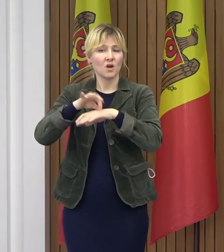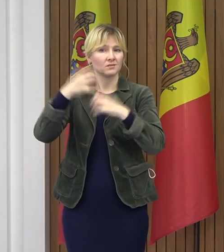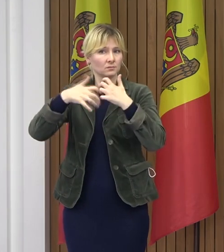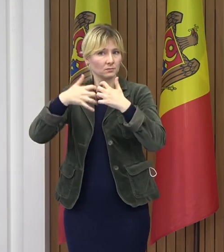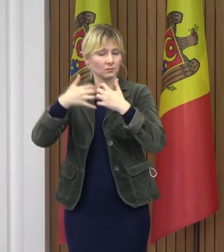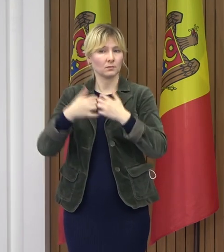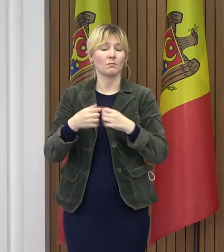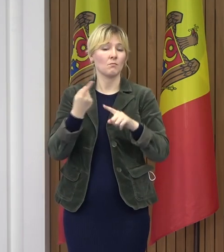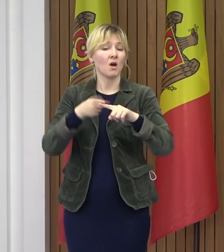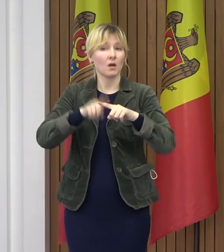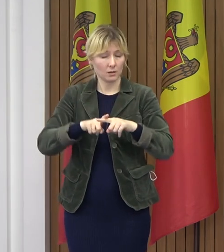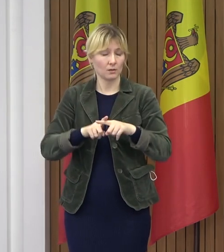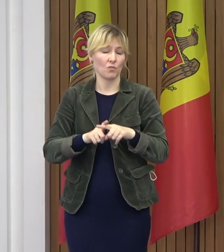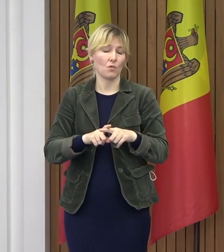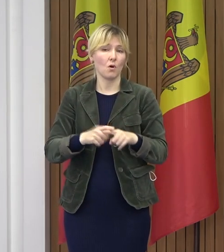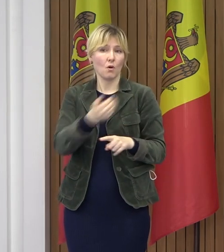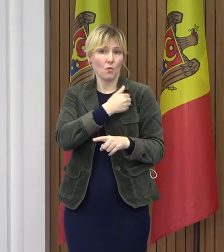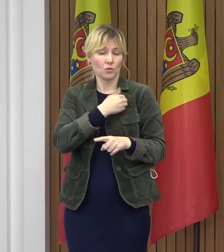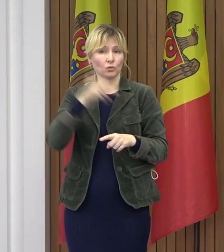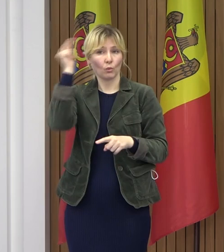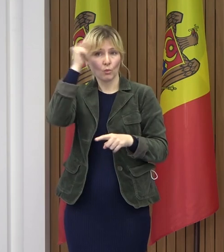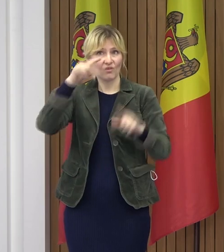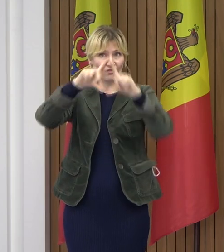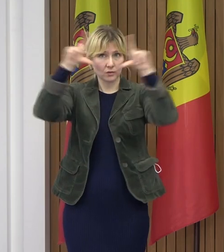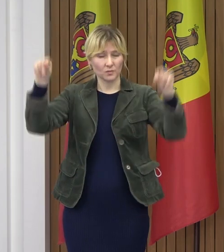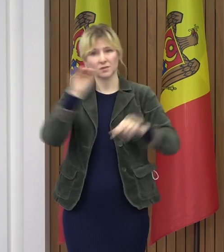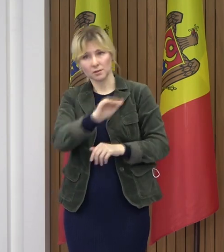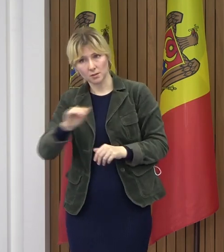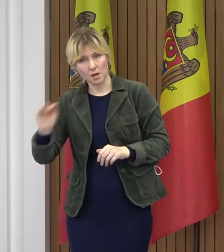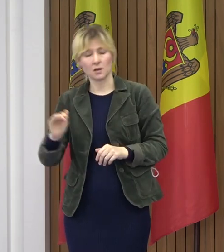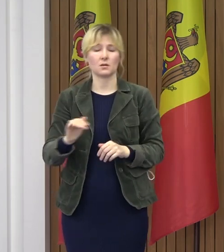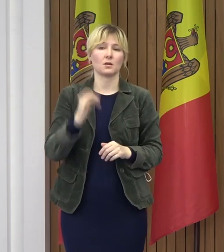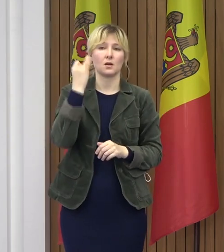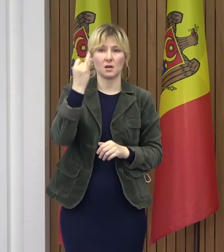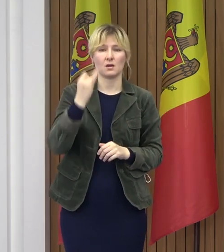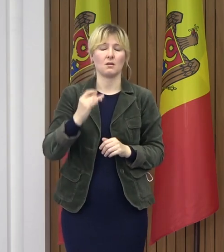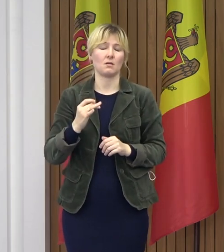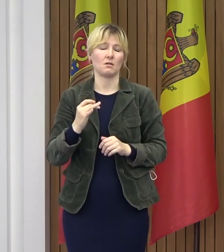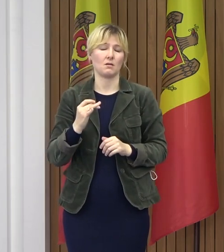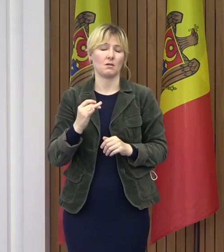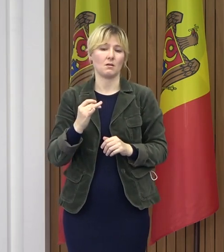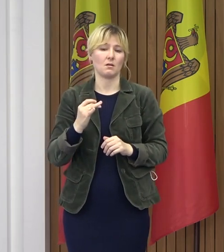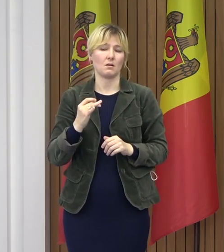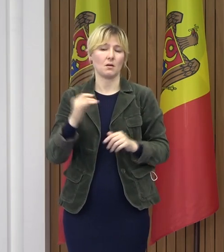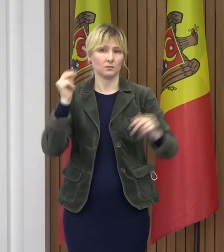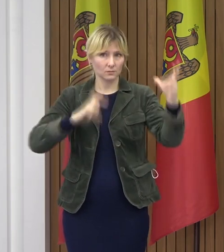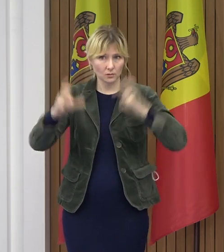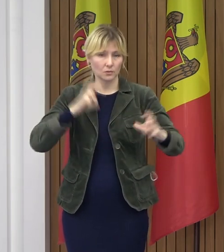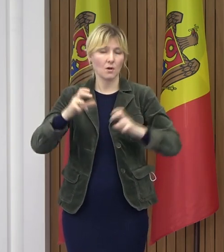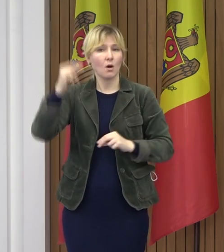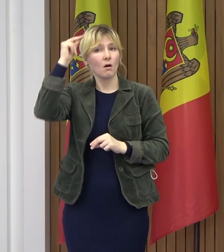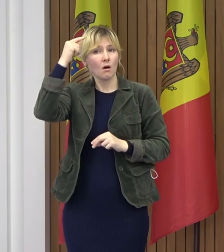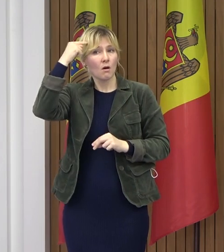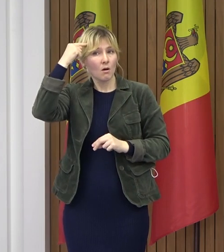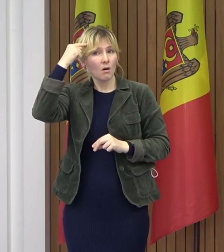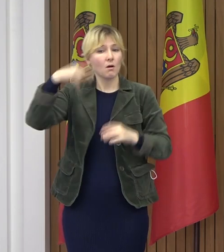descreția directorilor de instituții de învățământ, instituțiilor preșcolare, să decidă de